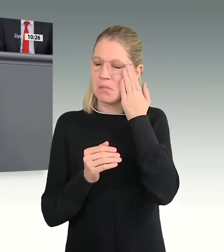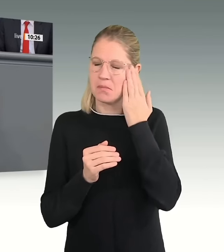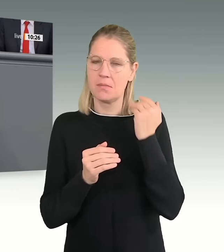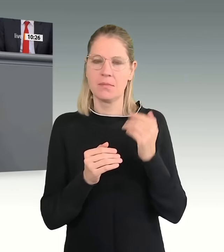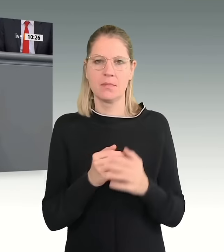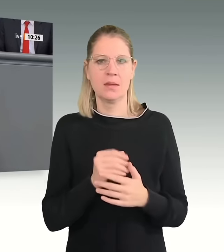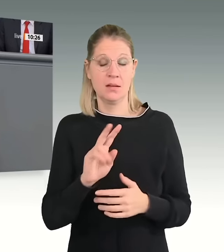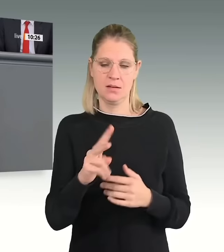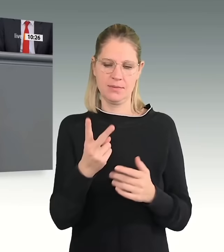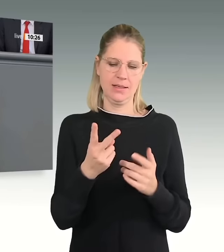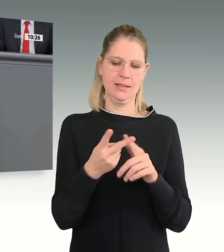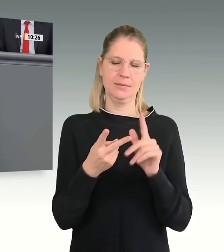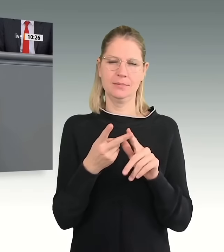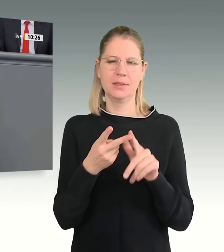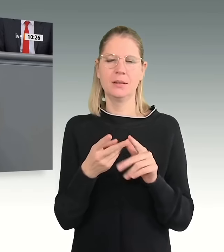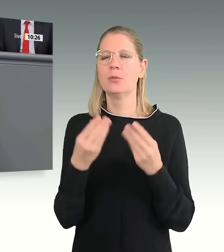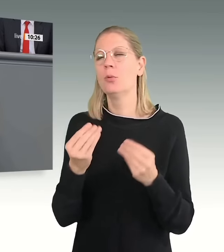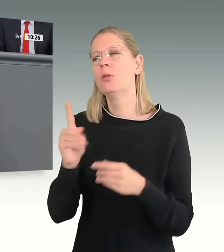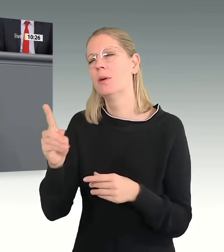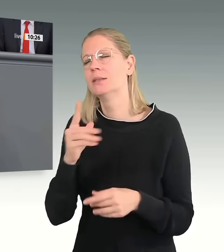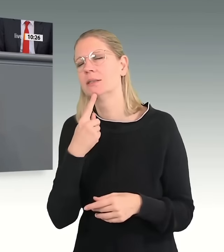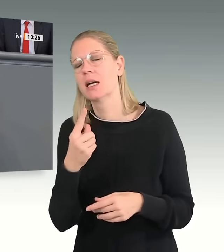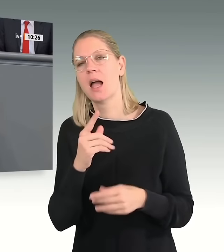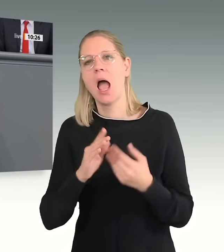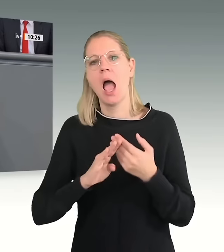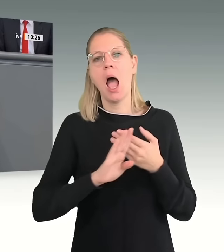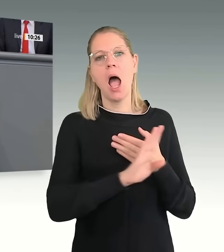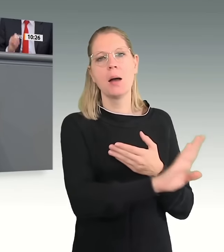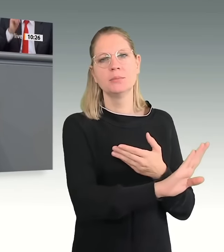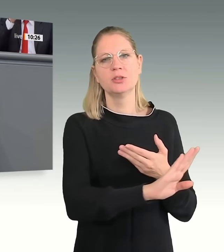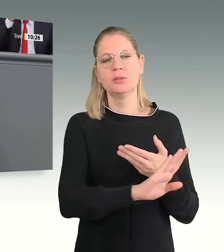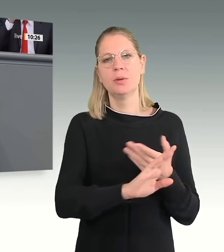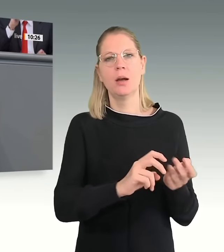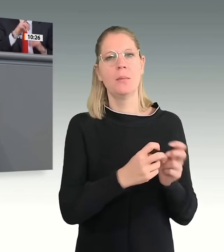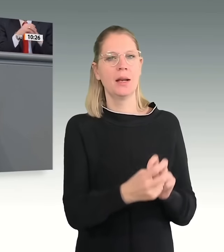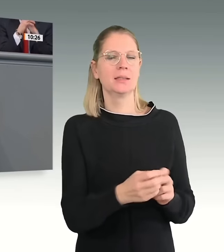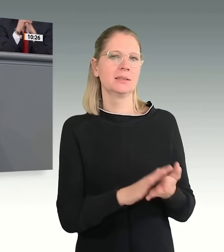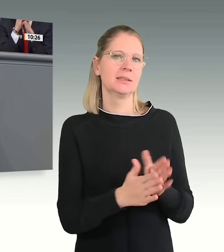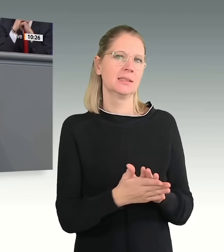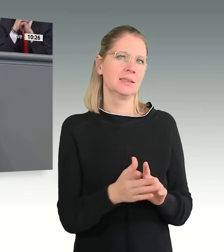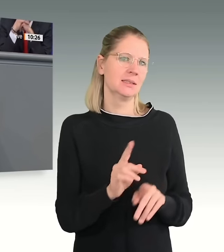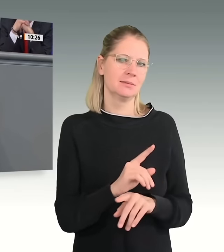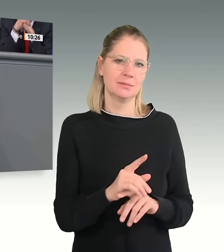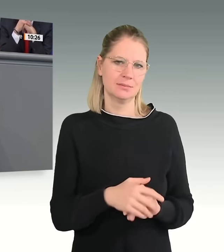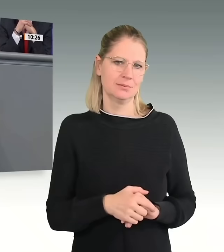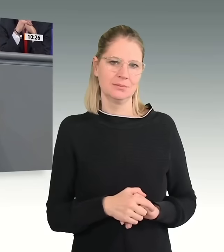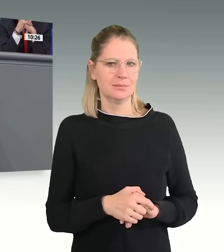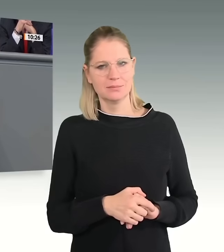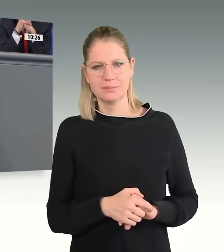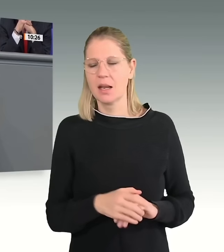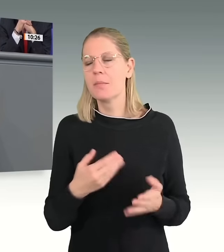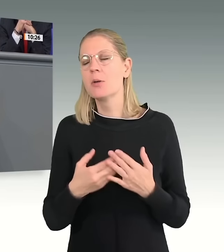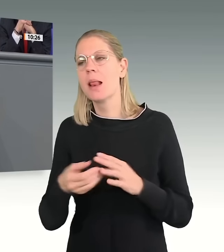es so häufig um die Abschiebepraxis. Das Rückführungsgesetz, das Sie ja gestern beschlossen haben, wird sich in der Praxis sehr wirkungslos erweisen.